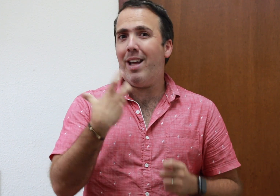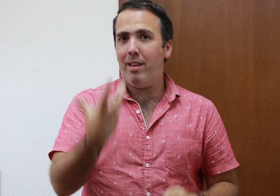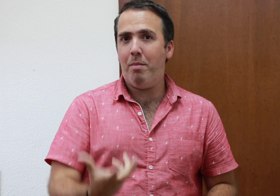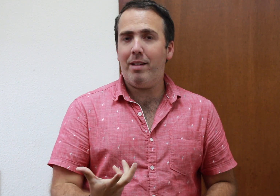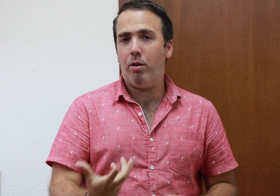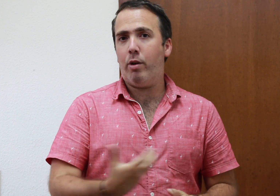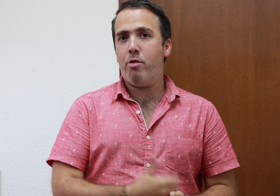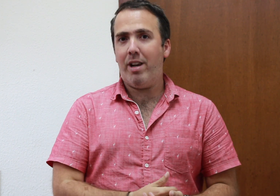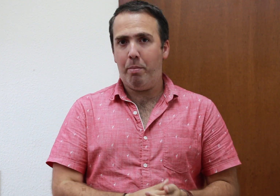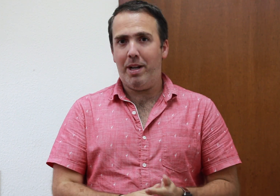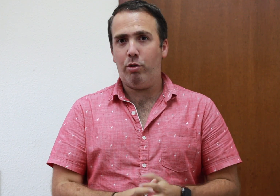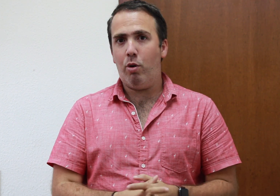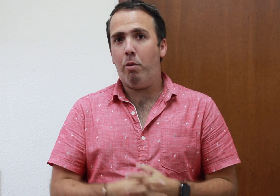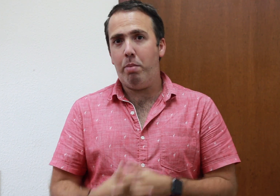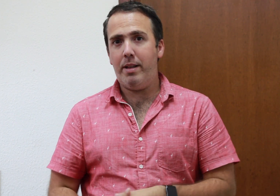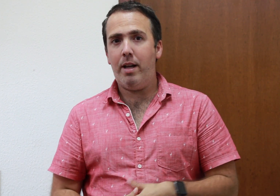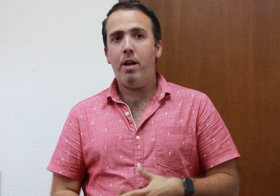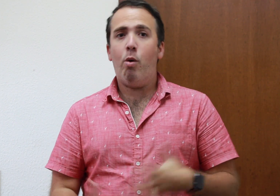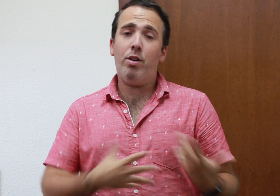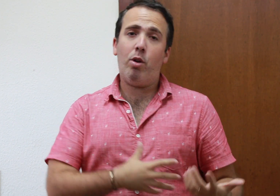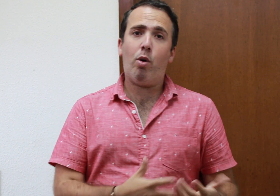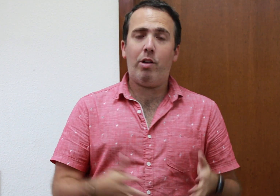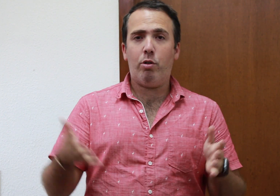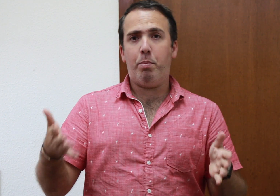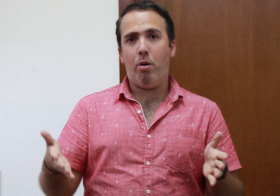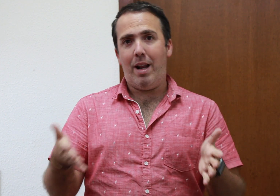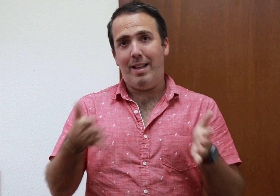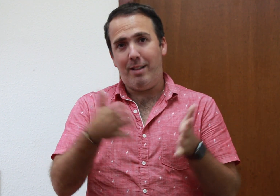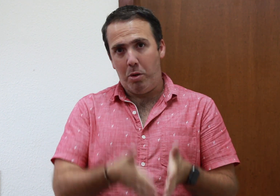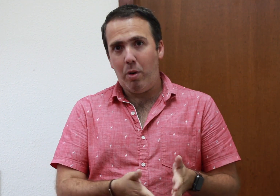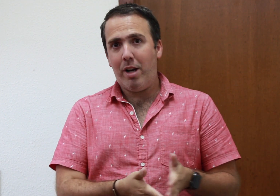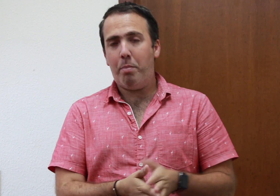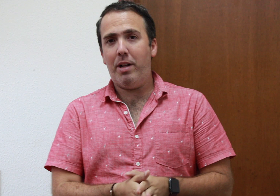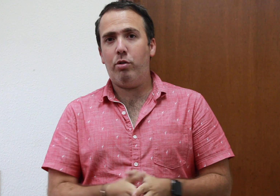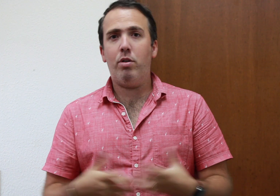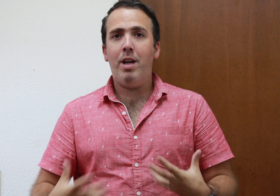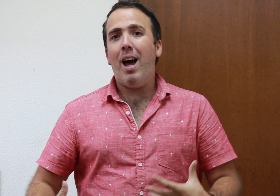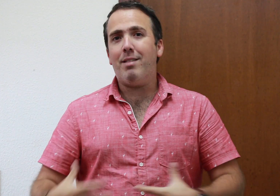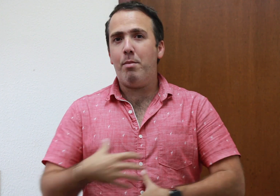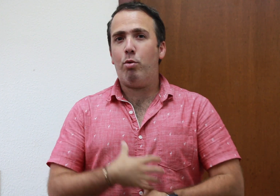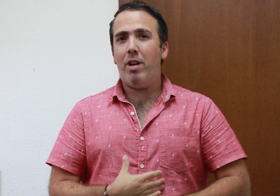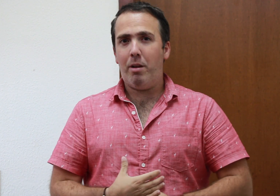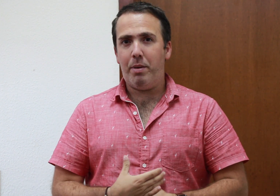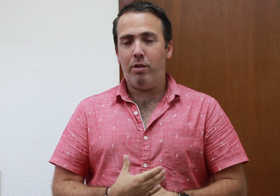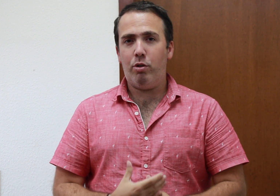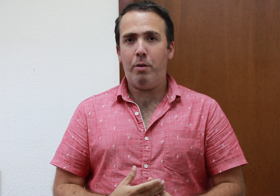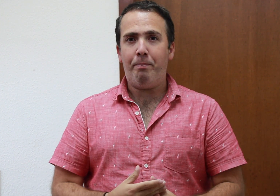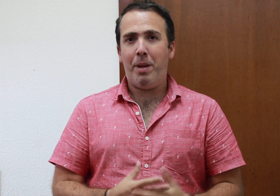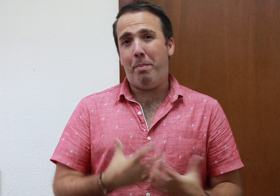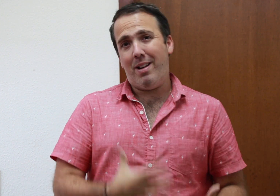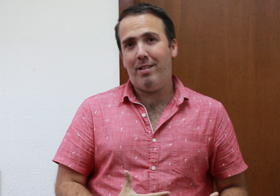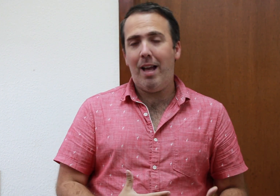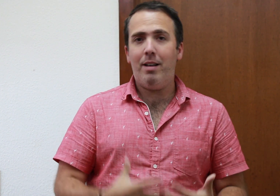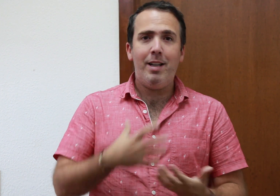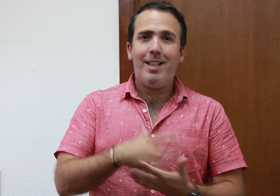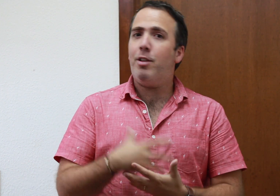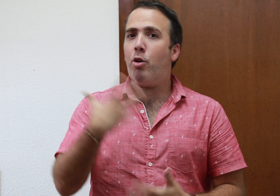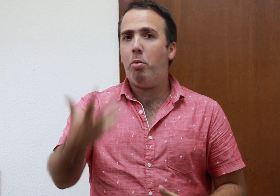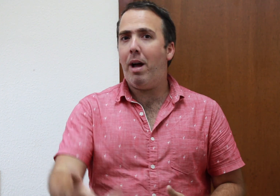tarda más lograr una respiración completa. O en todo caso, por la lentitud de la respiración, hacemos una respiración parcial y no nos va a